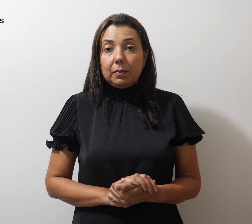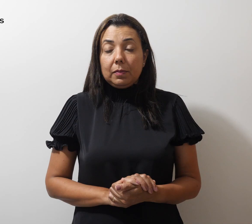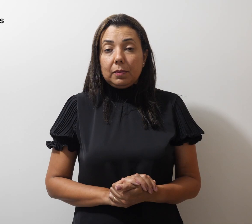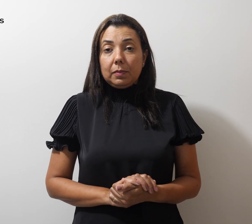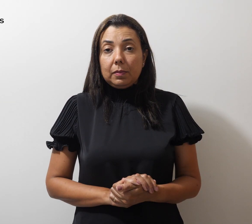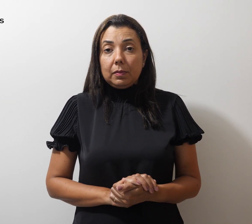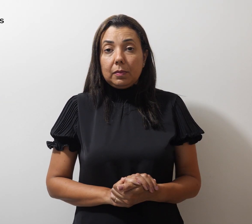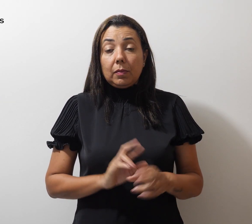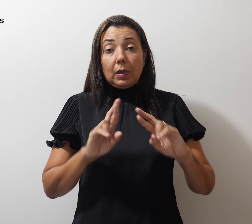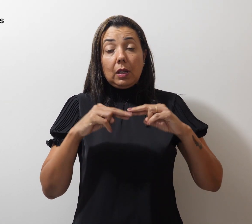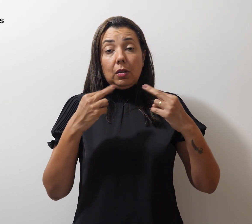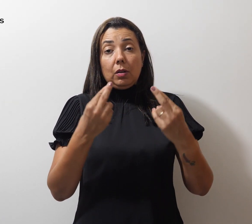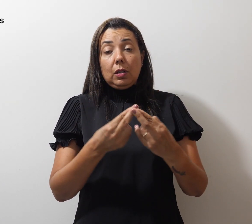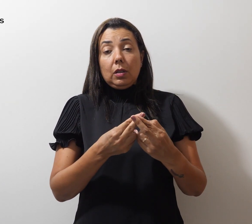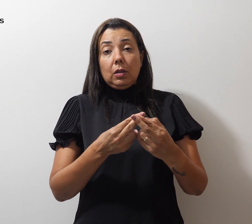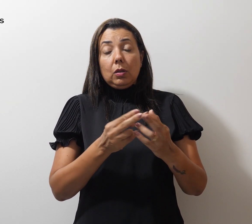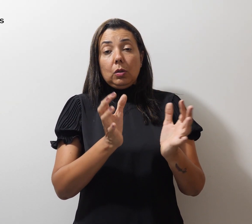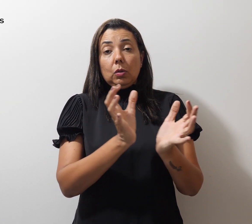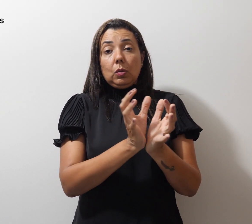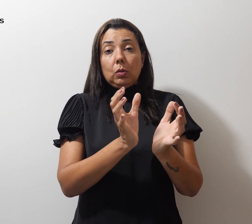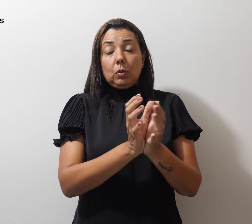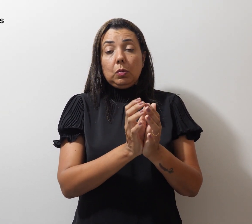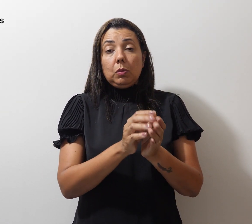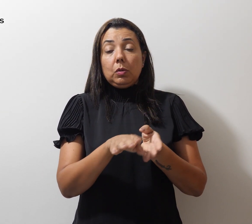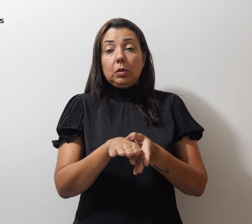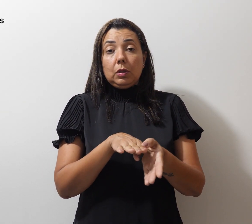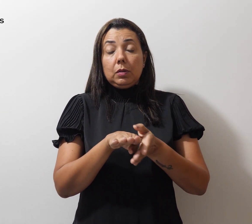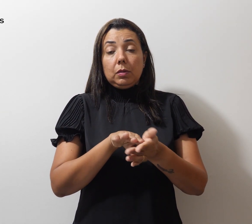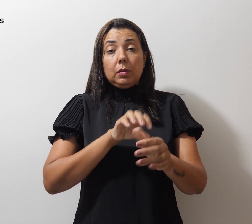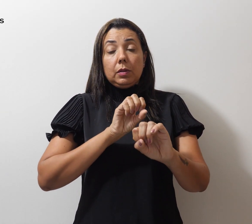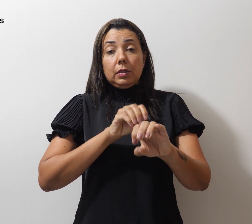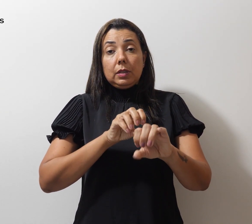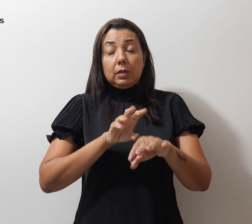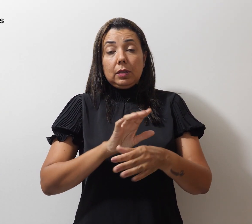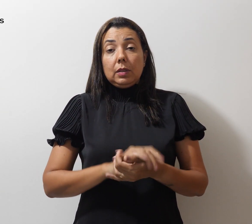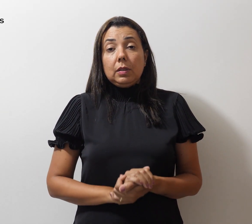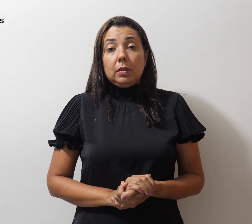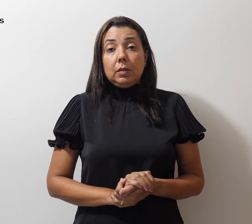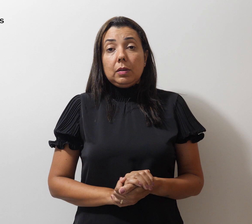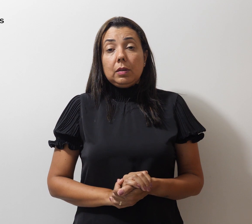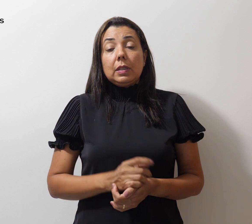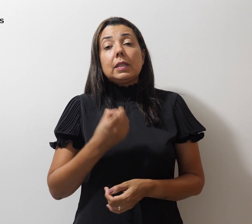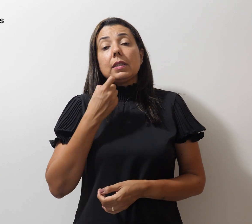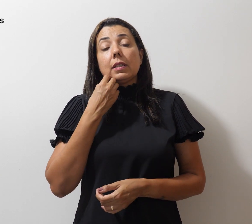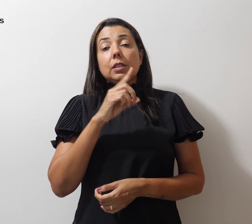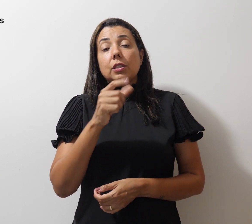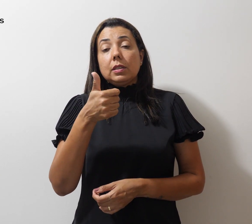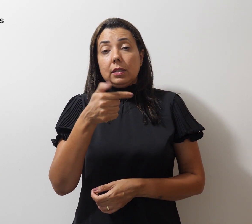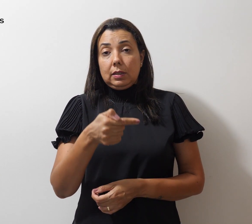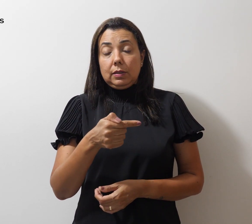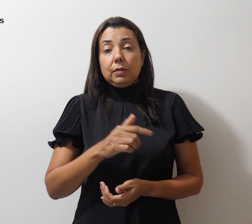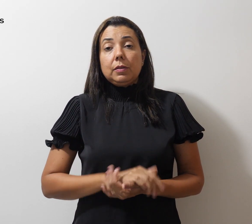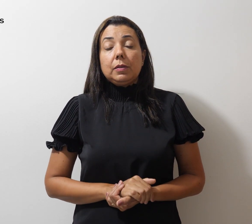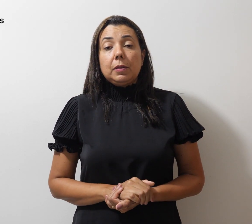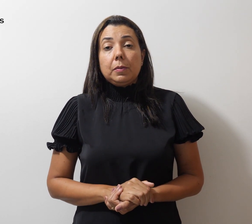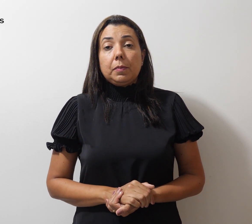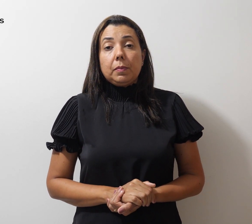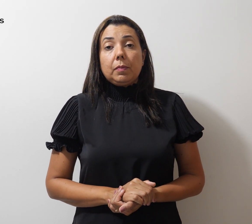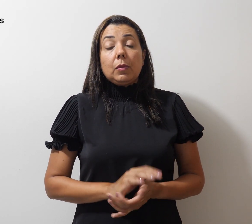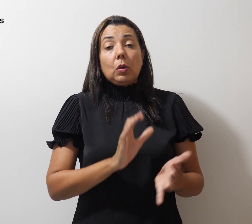Reunião do Coletivo de Orientadores Educacionais, sexta-17. O Coletivo